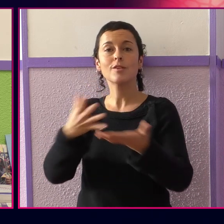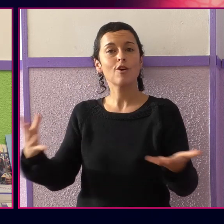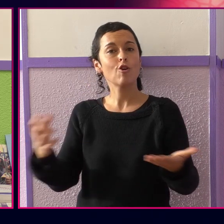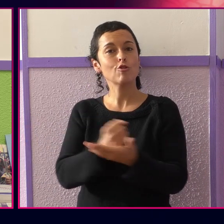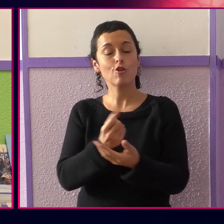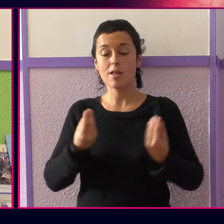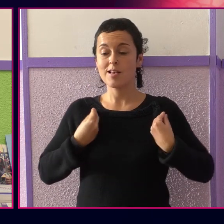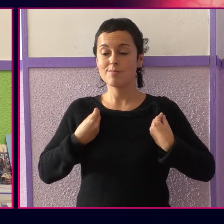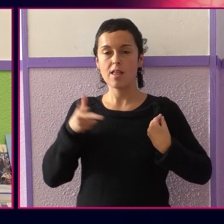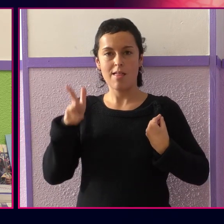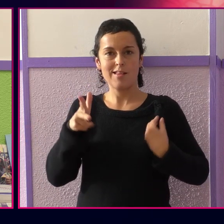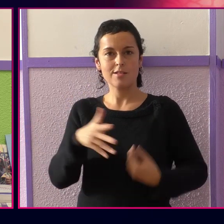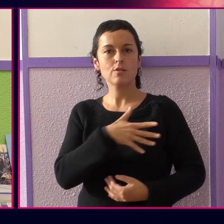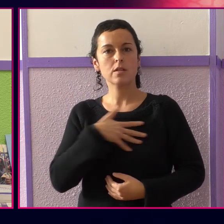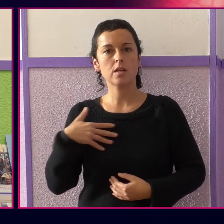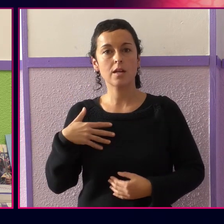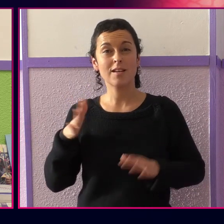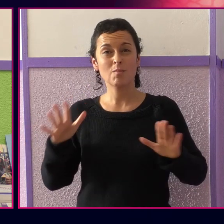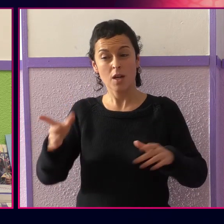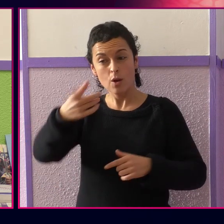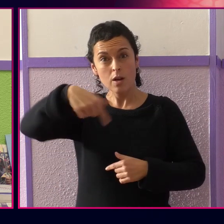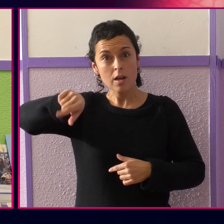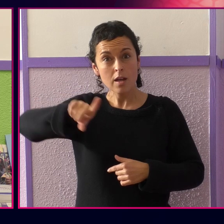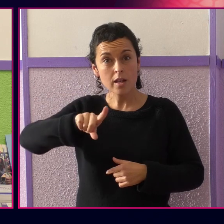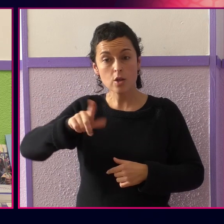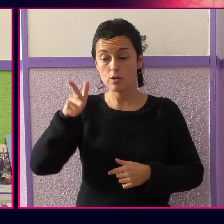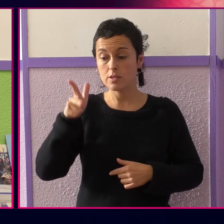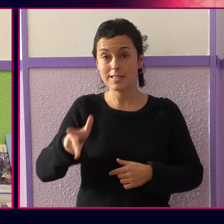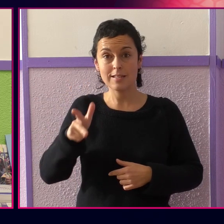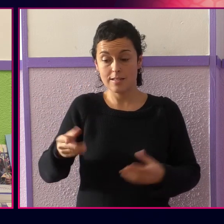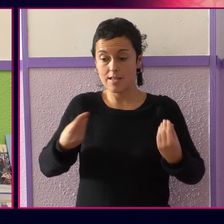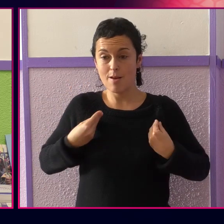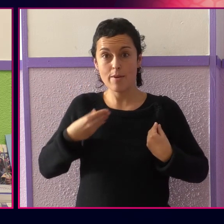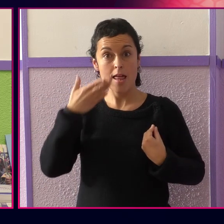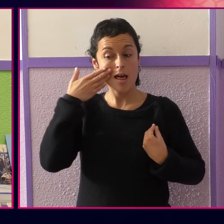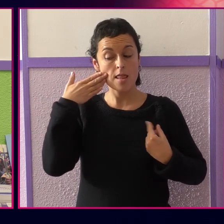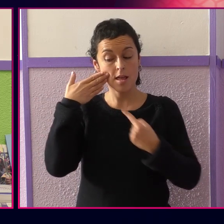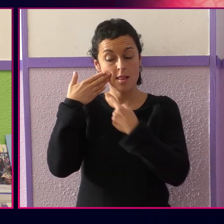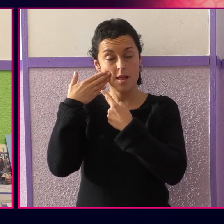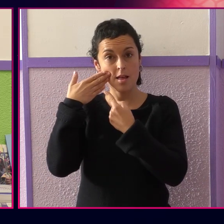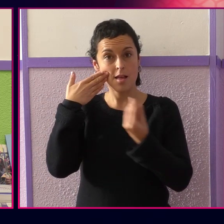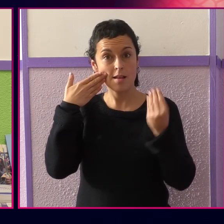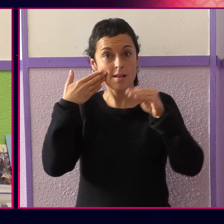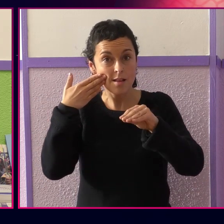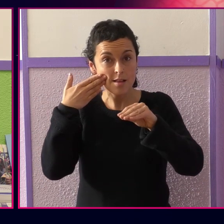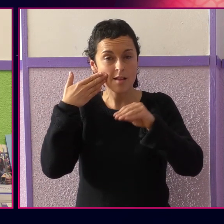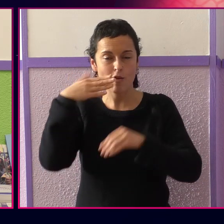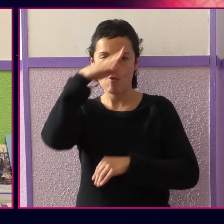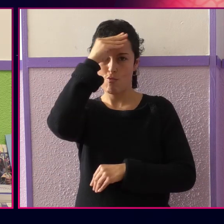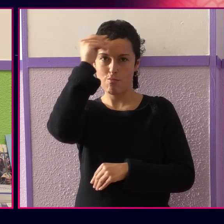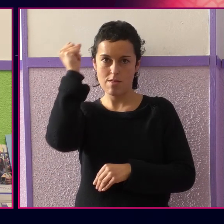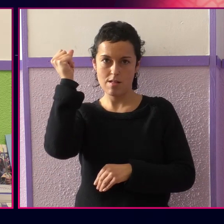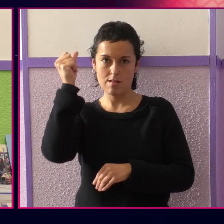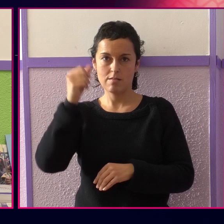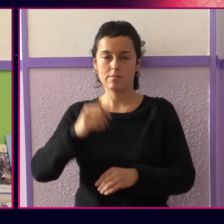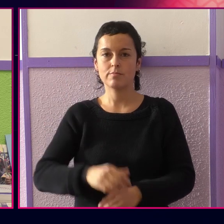Ahatik, ahastu egin hoi zaie lehena eta naguziena den eskubidea, ohar batez